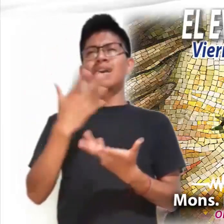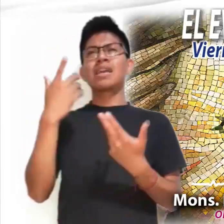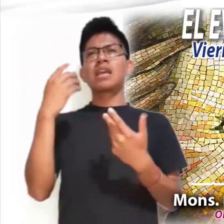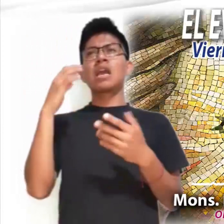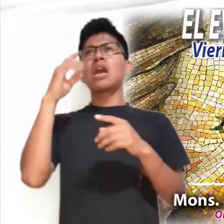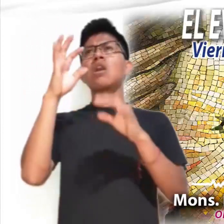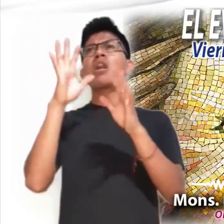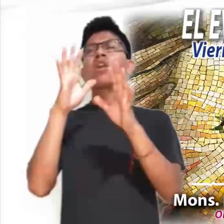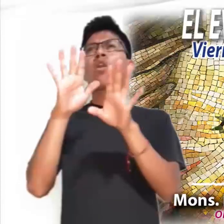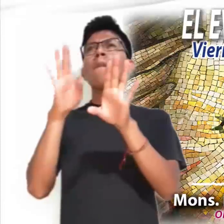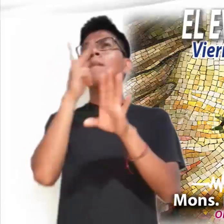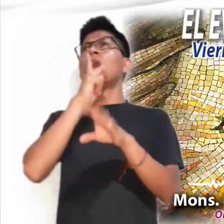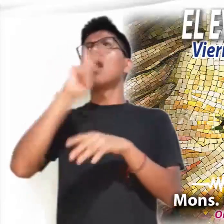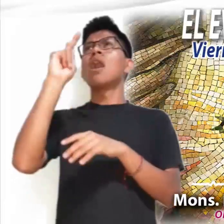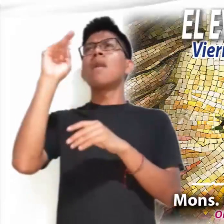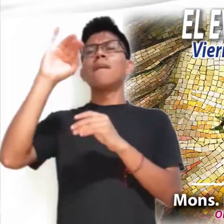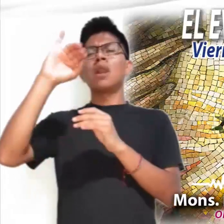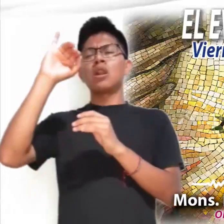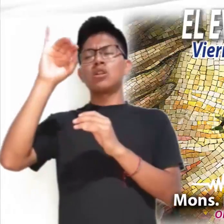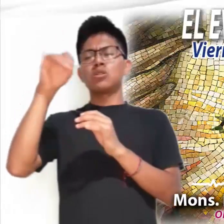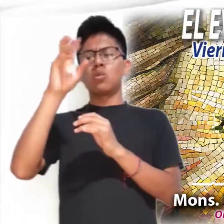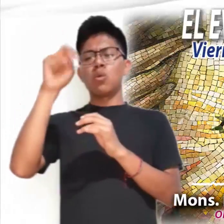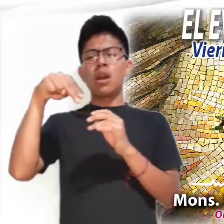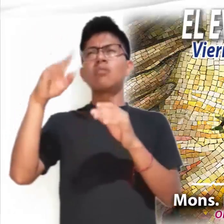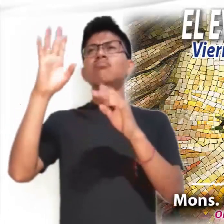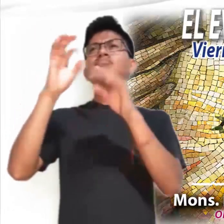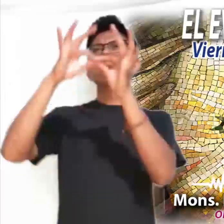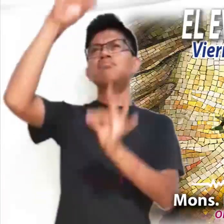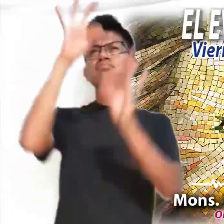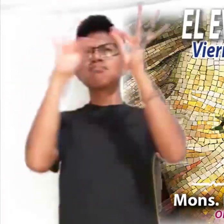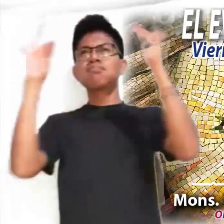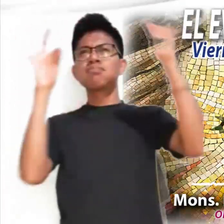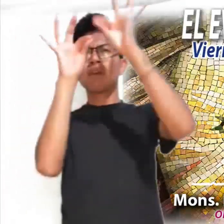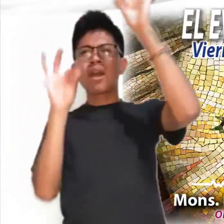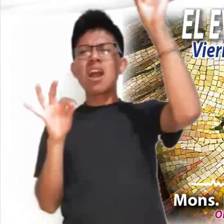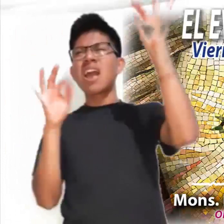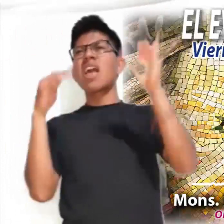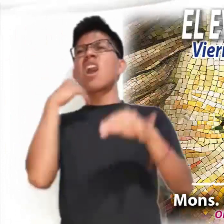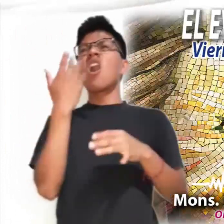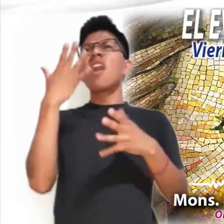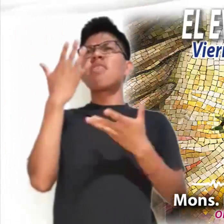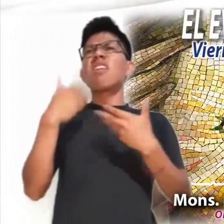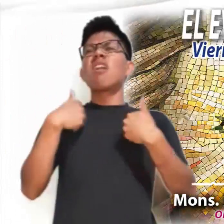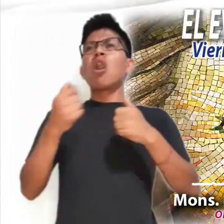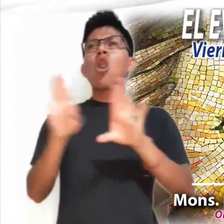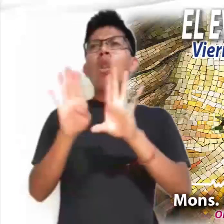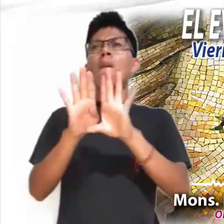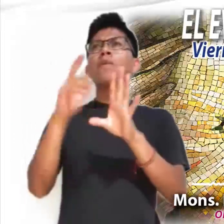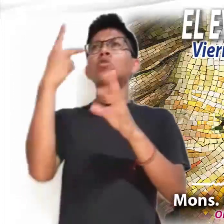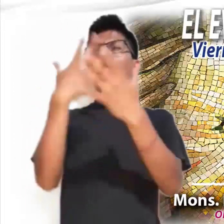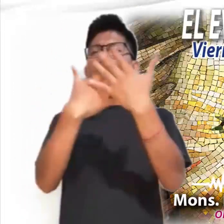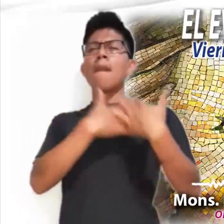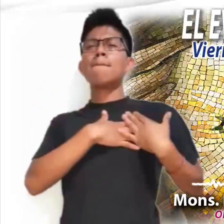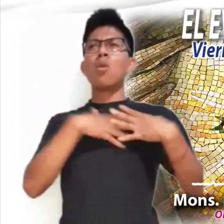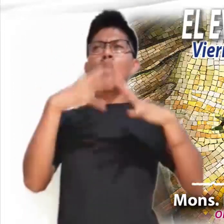la anchura, longitud, altura y profundidad de este amor de Jesús hacia nosotros. Ya se insinúa